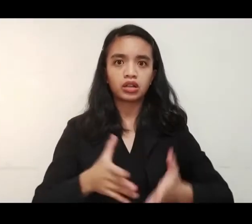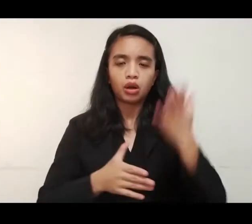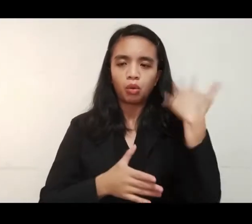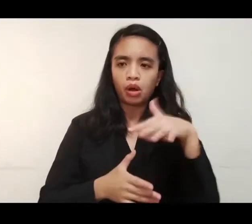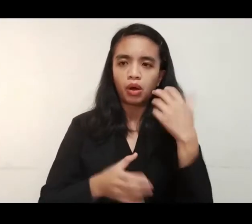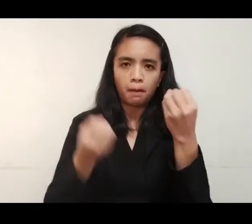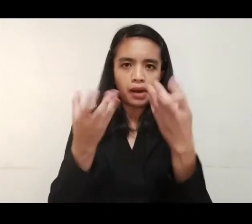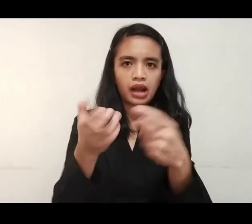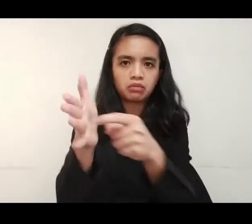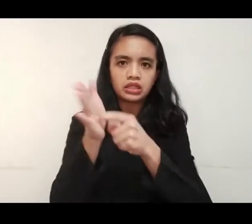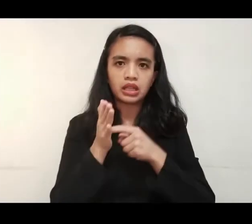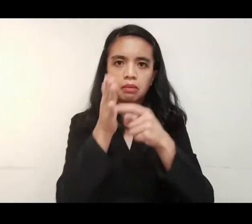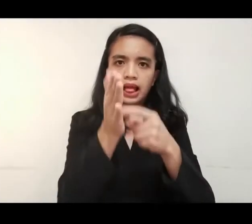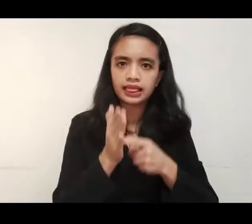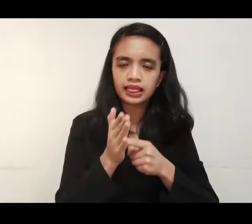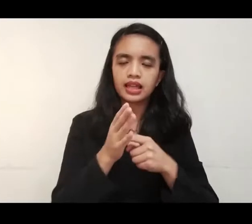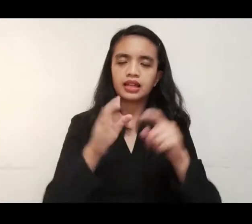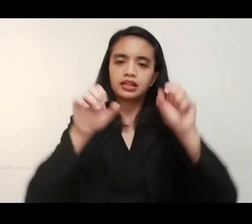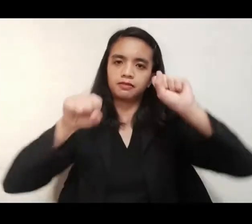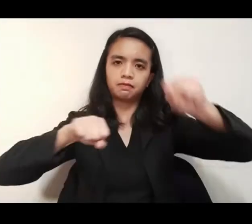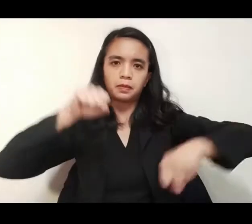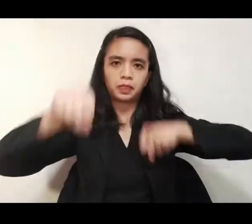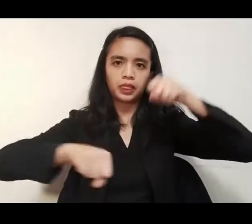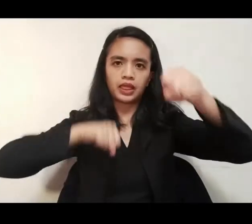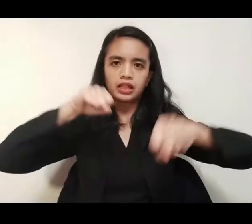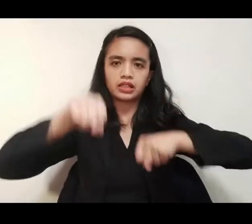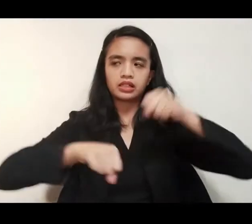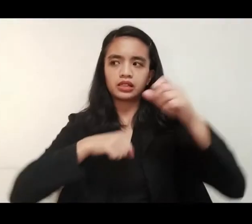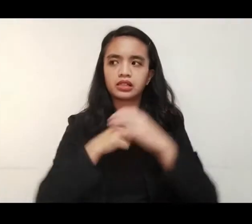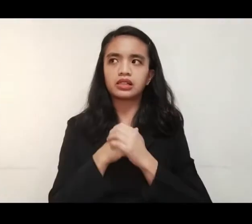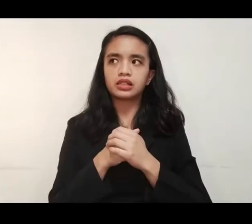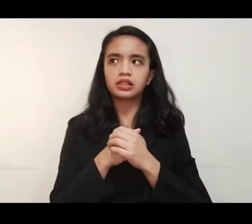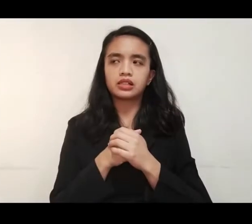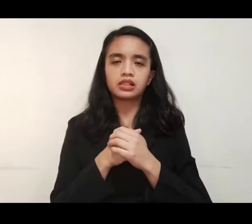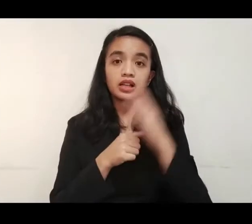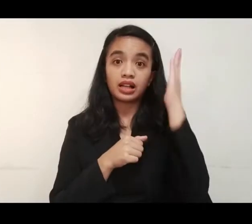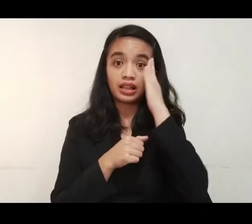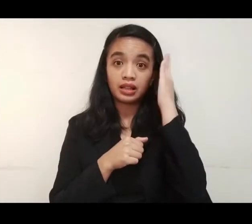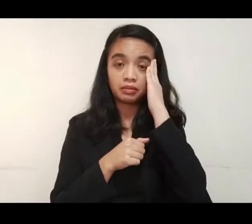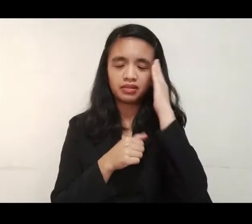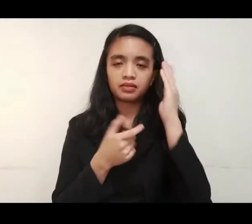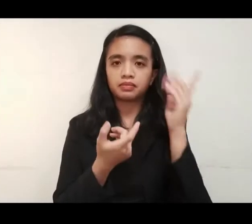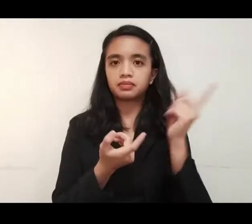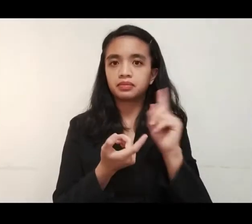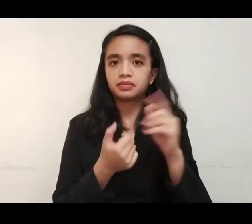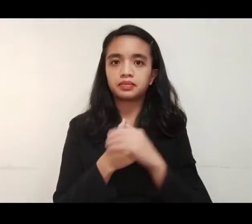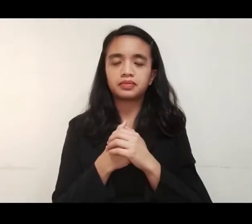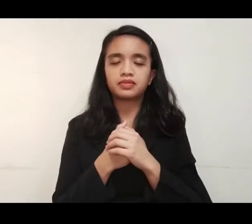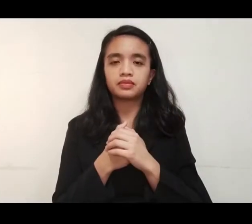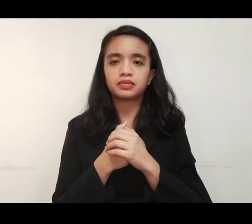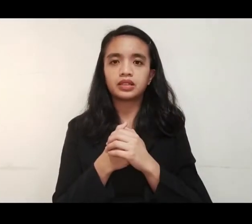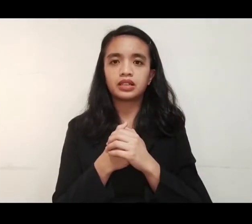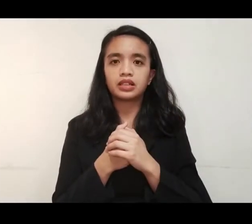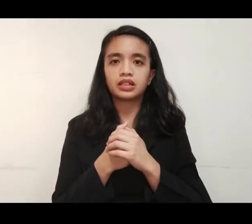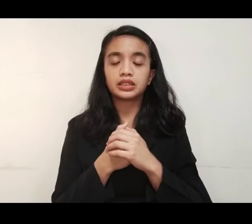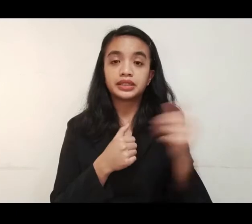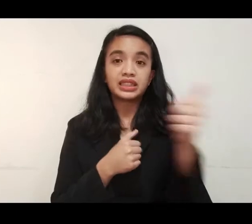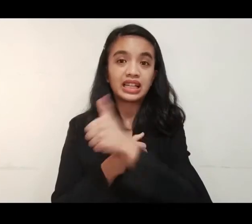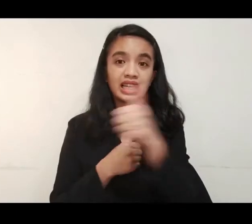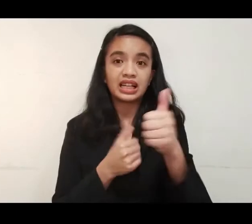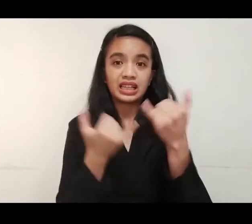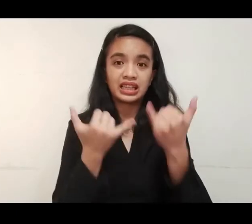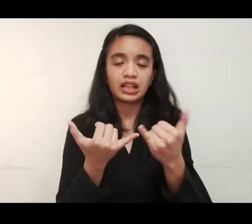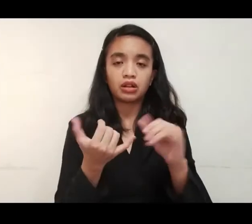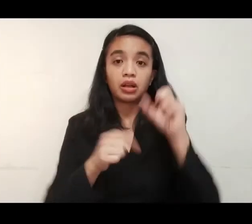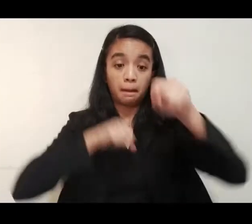biglang pagtaas ng demand sa bisikleta. Mas mataas ang demand ngayon dahil alam naman natin na ang bike ay isa sa mga major mode of